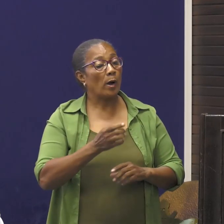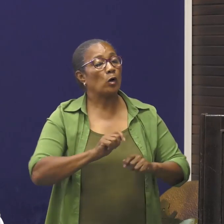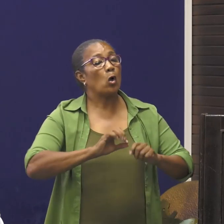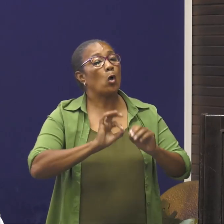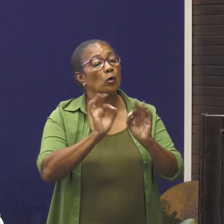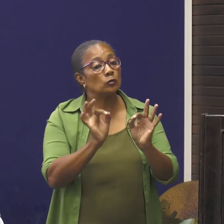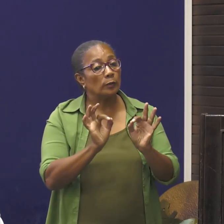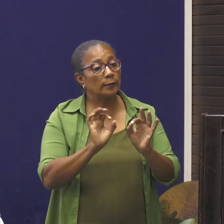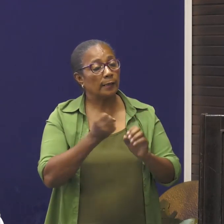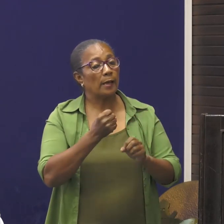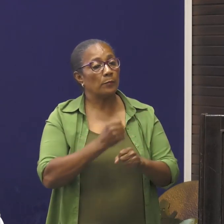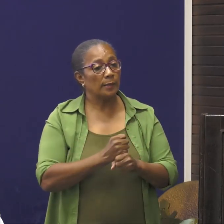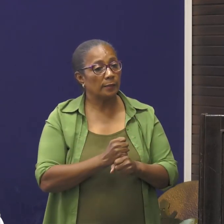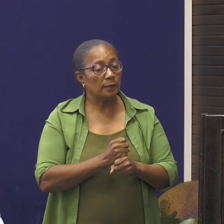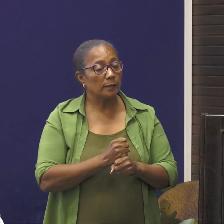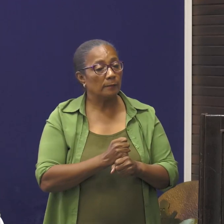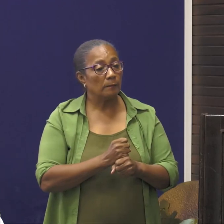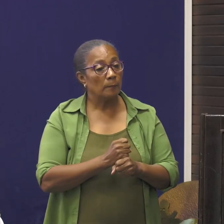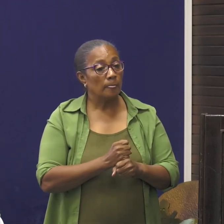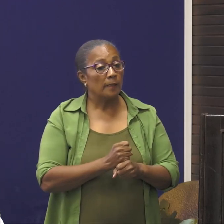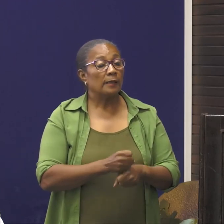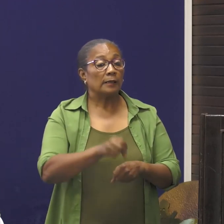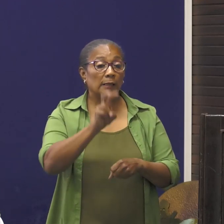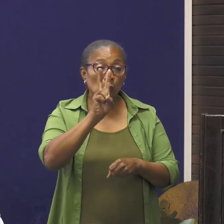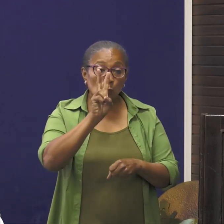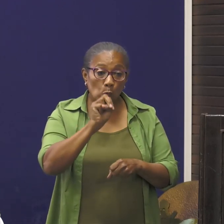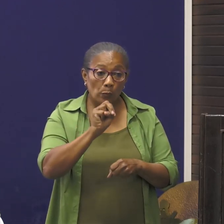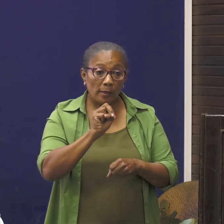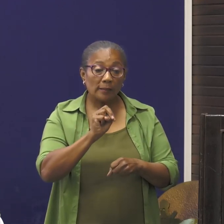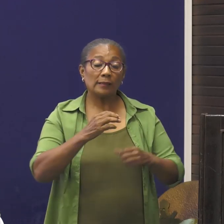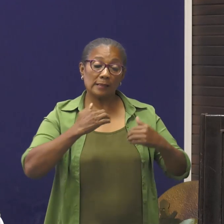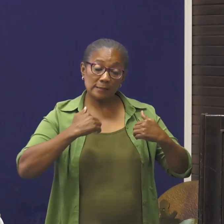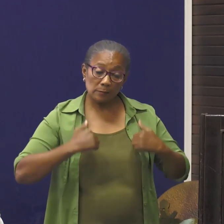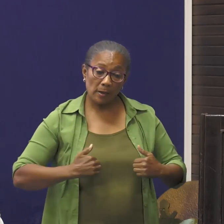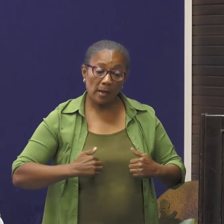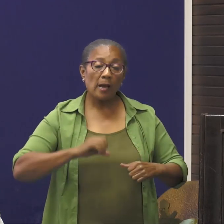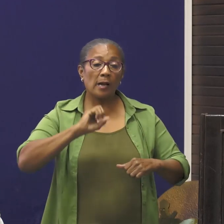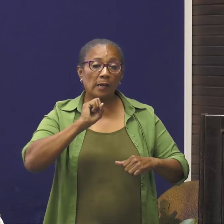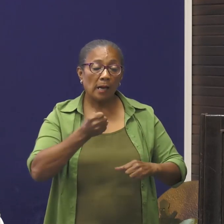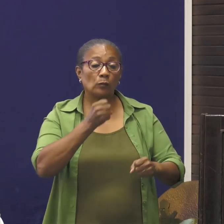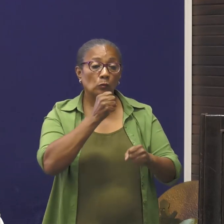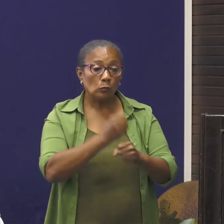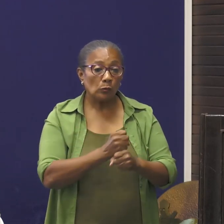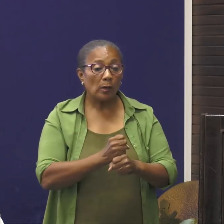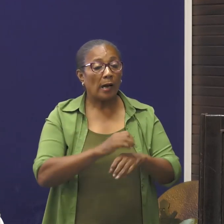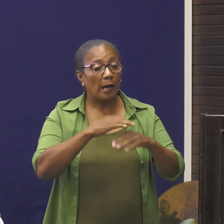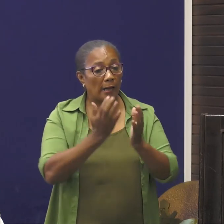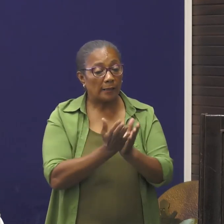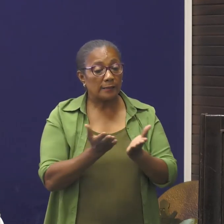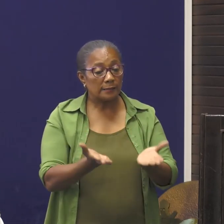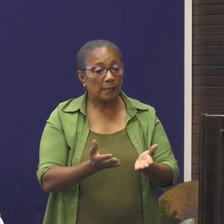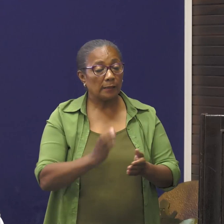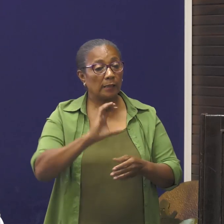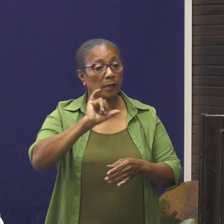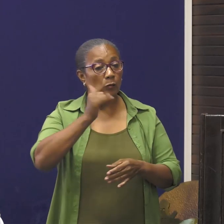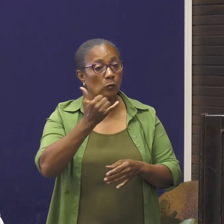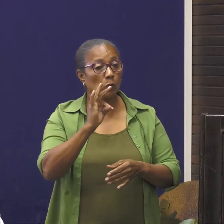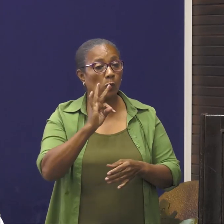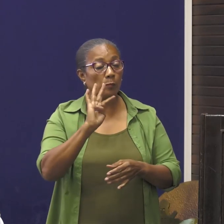smang en doen aan Nieuw-Kombe.